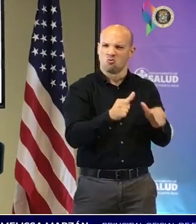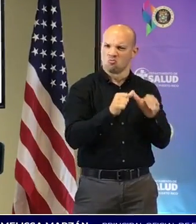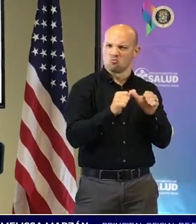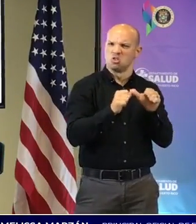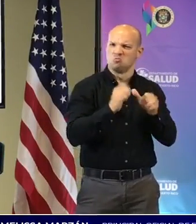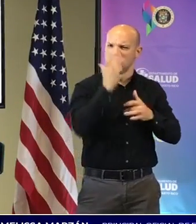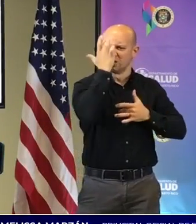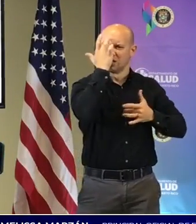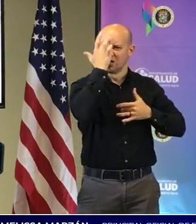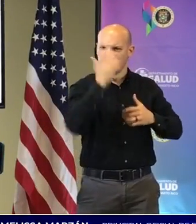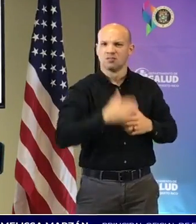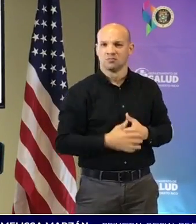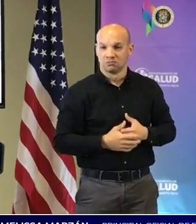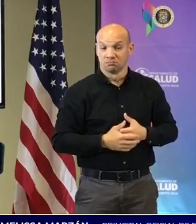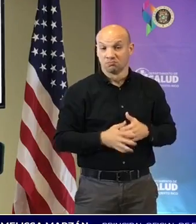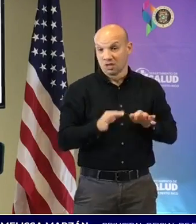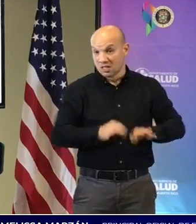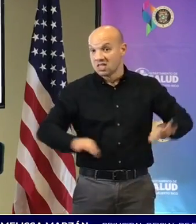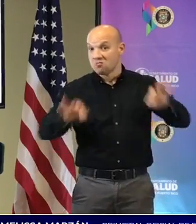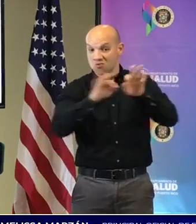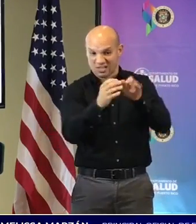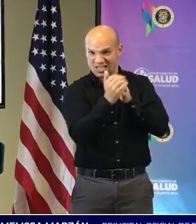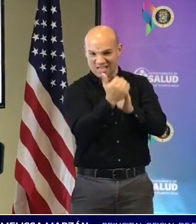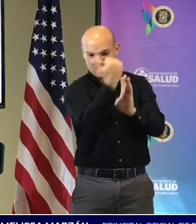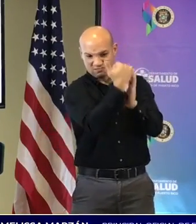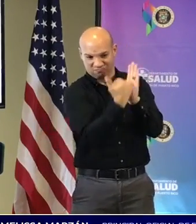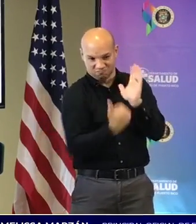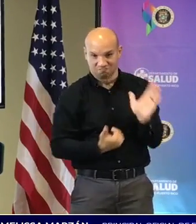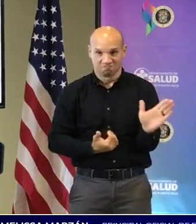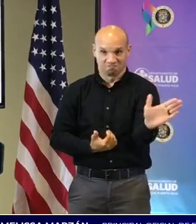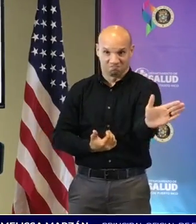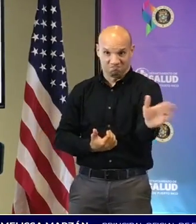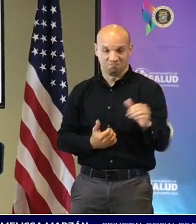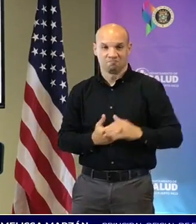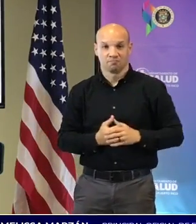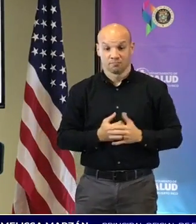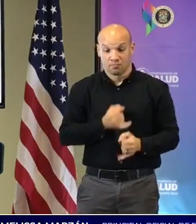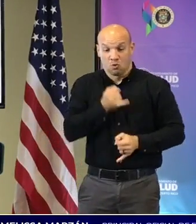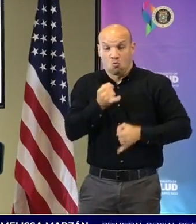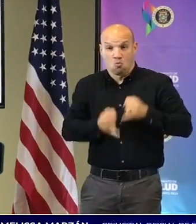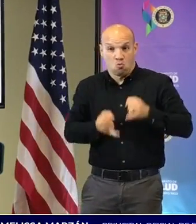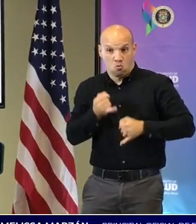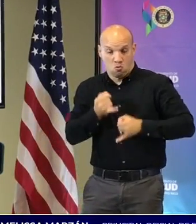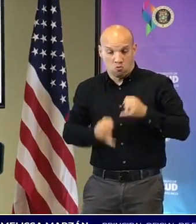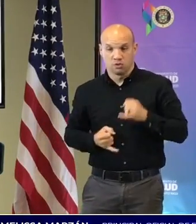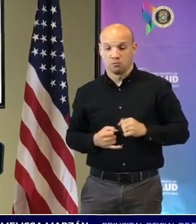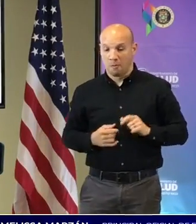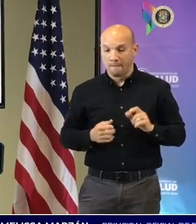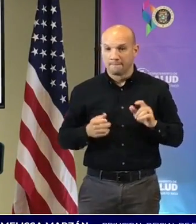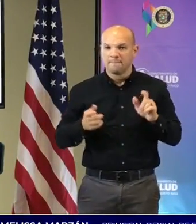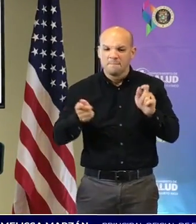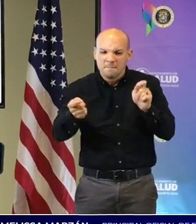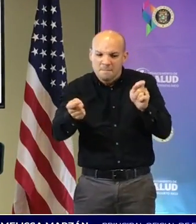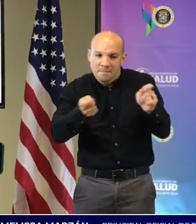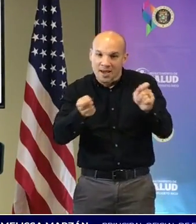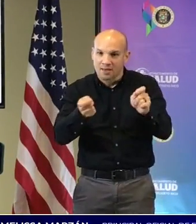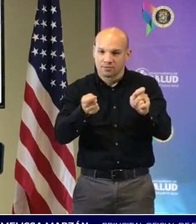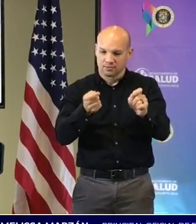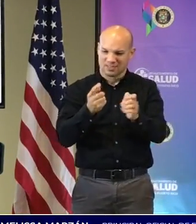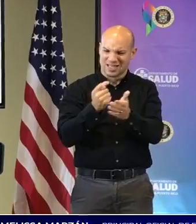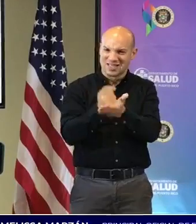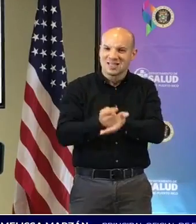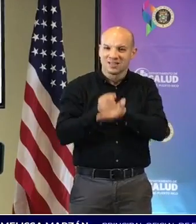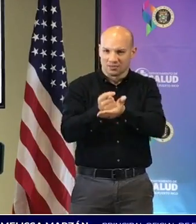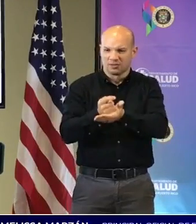con la información local para Puerto Rico. Y el último pilar que es el de manejo y tratamiento que ahí más adelante